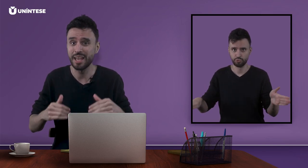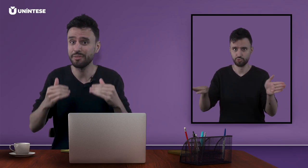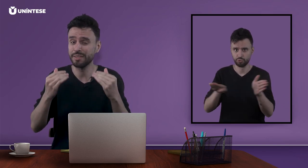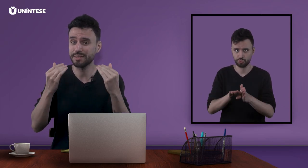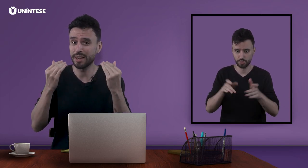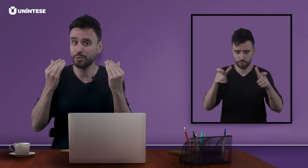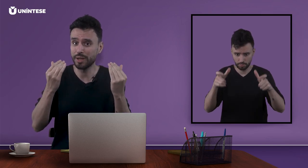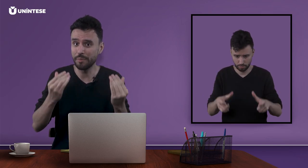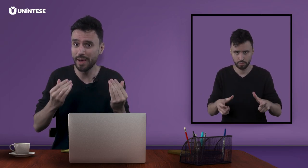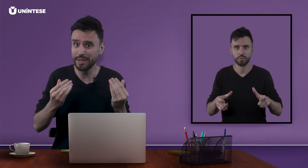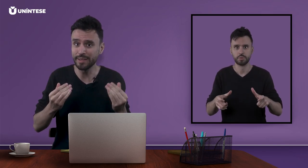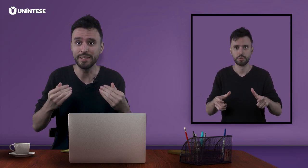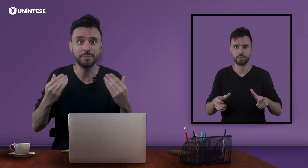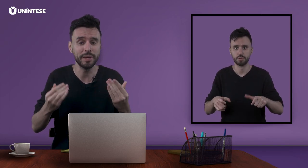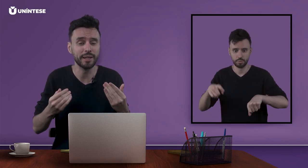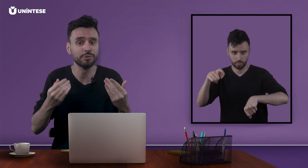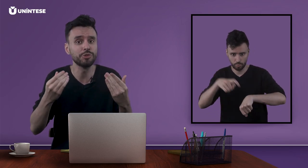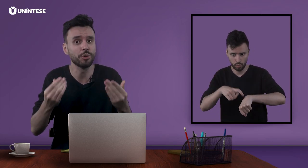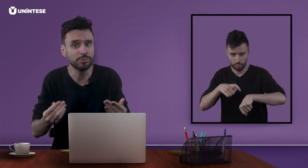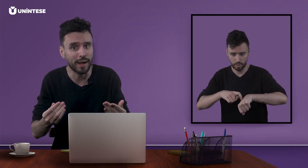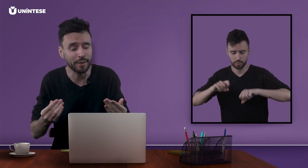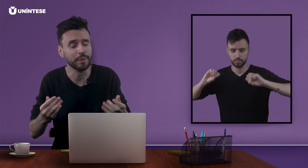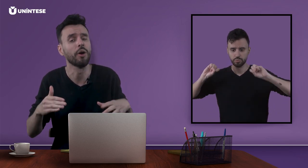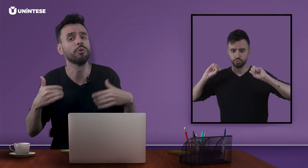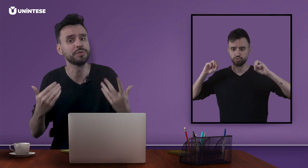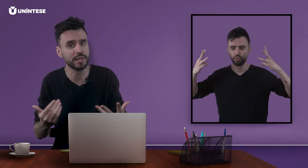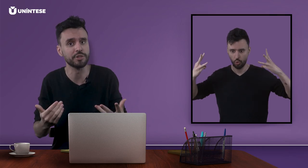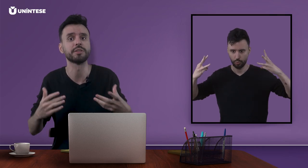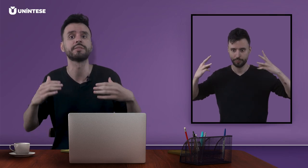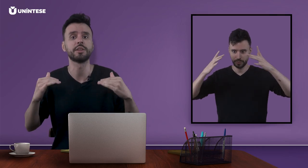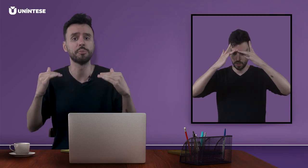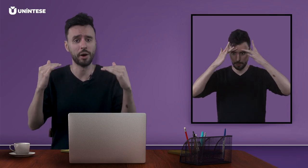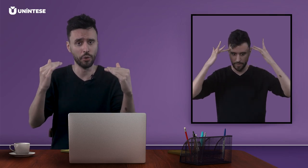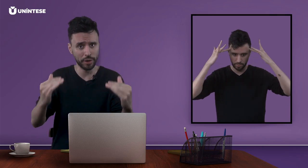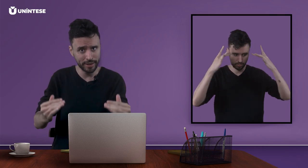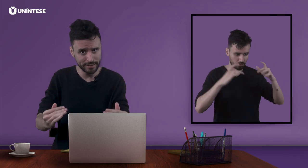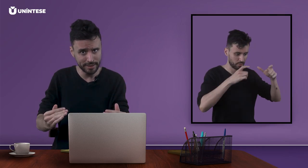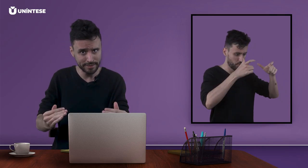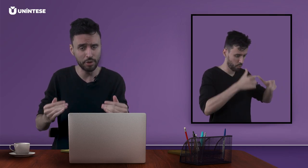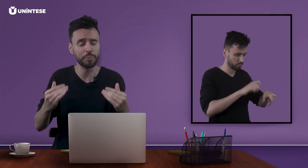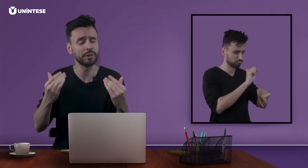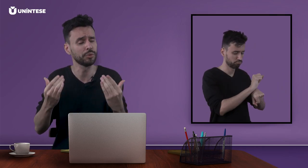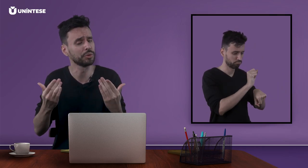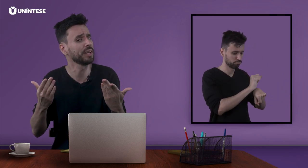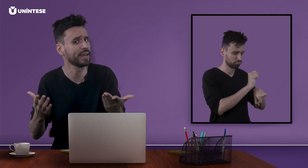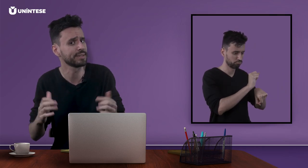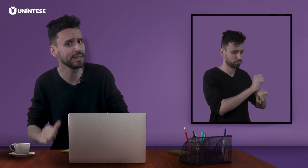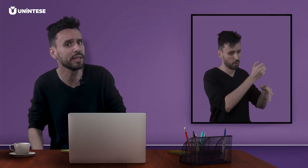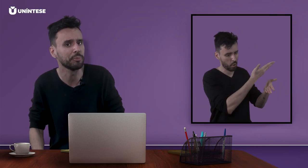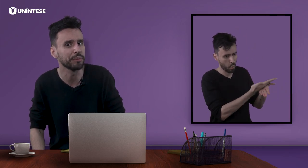devem estar no camarim esperando o showtime, ou seja, tem uma organização para toda essa equipe.